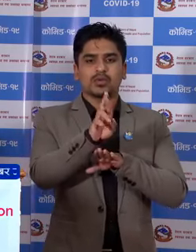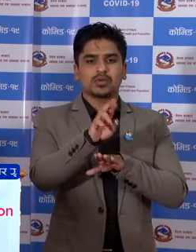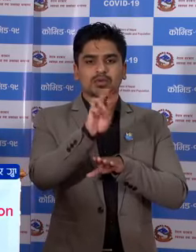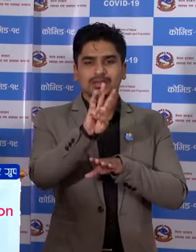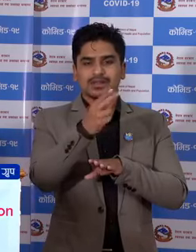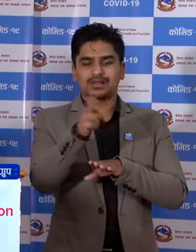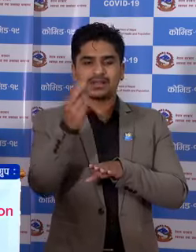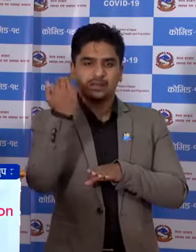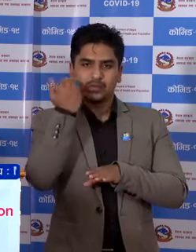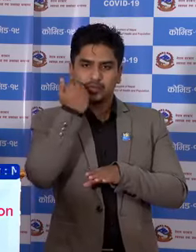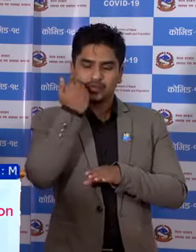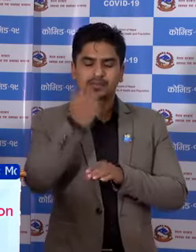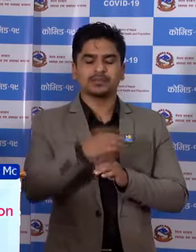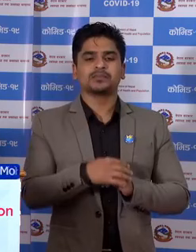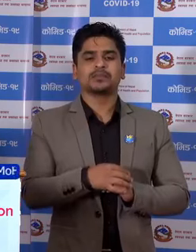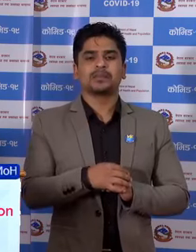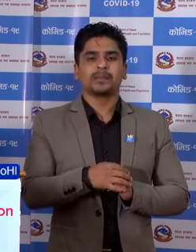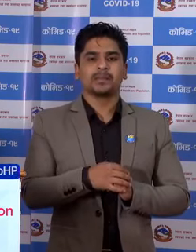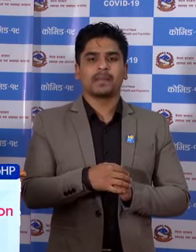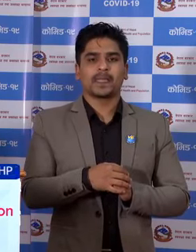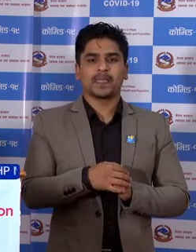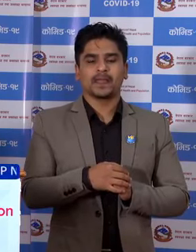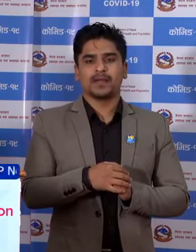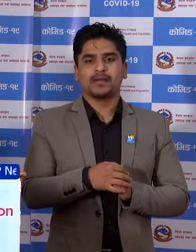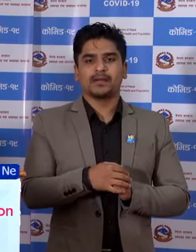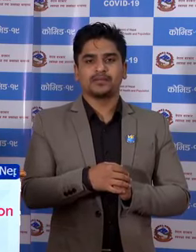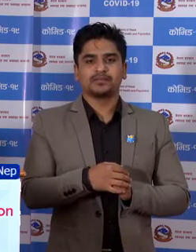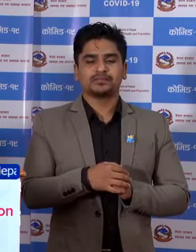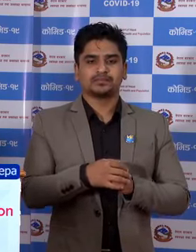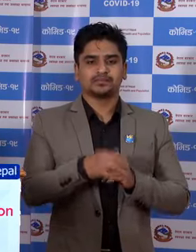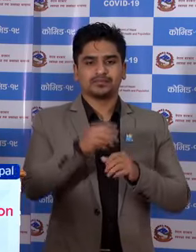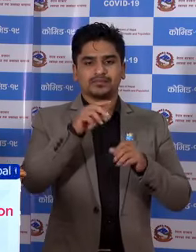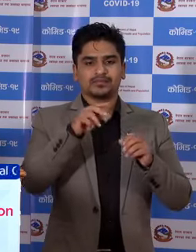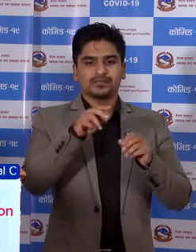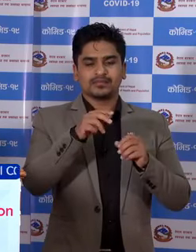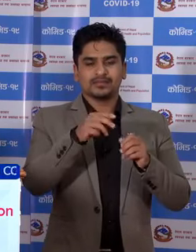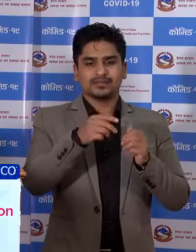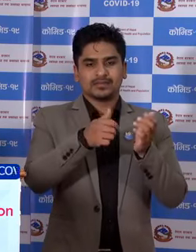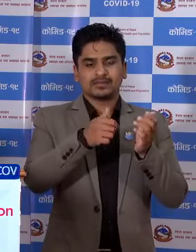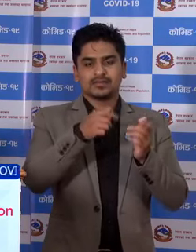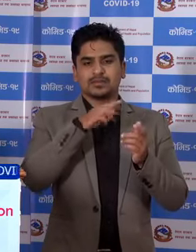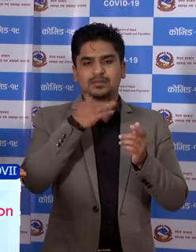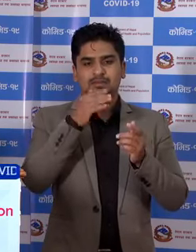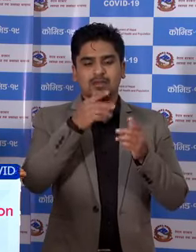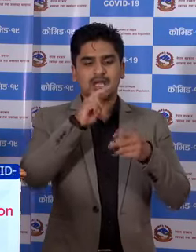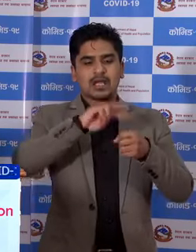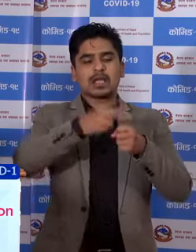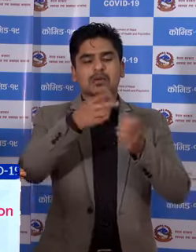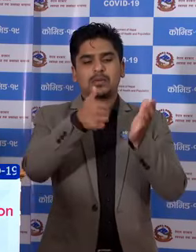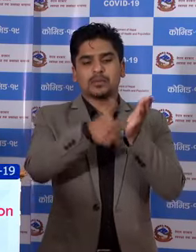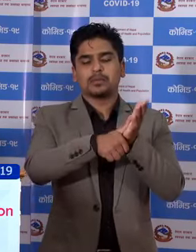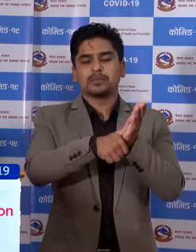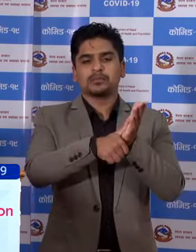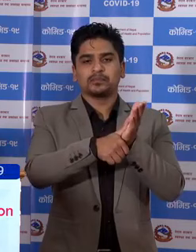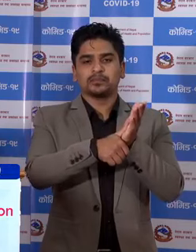को तीन जना पुरूस कीट जन्न रूग अनुसंदान तथा तालिम केंद्र हेटोंडा में